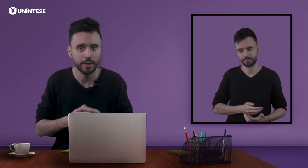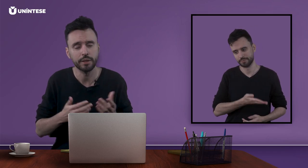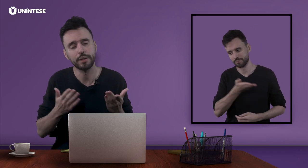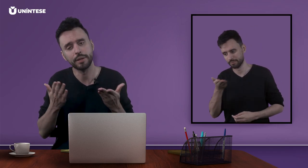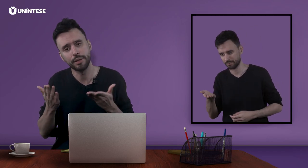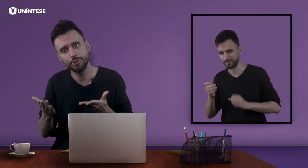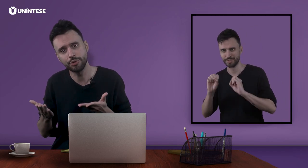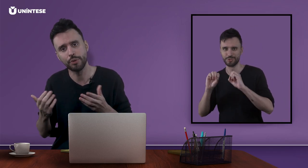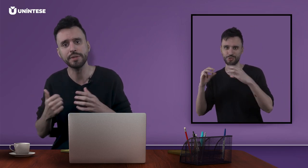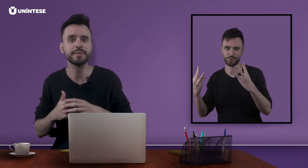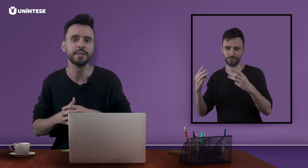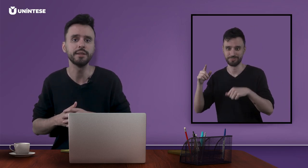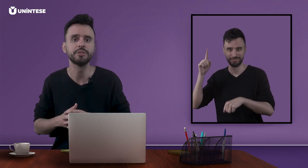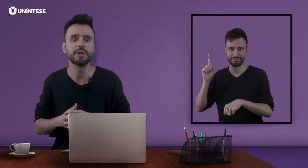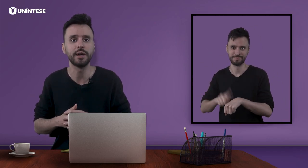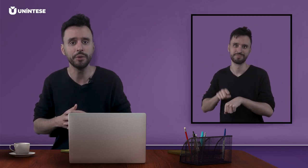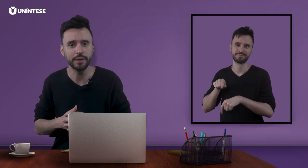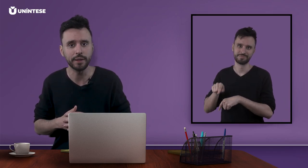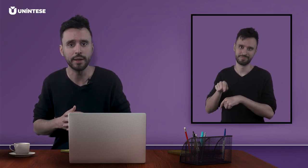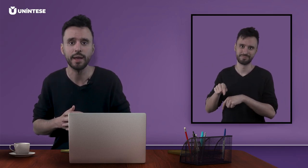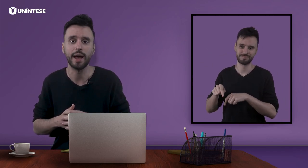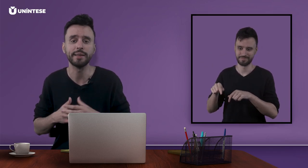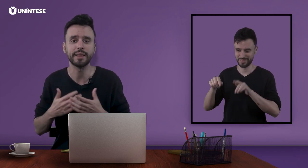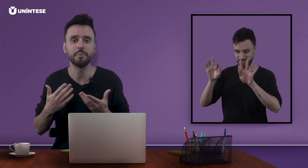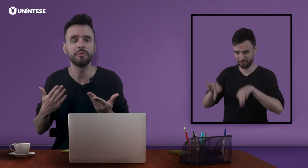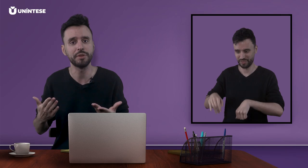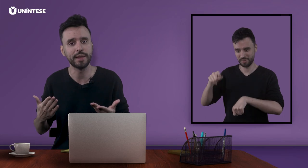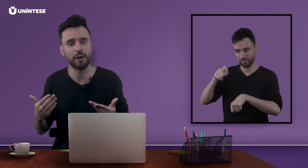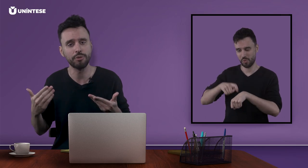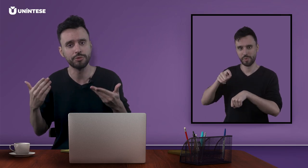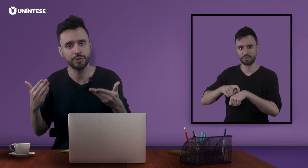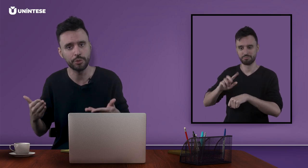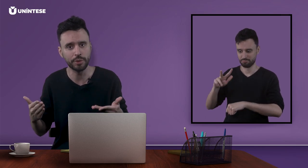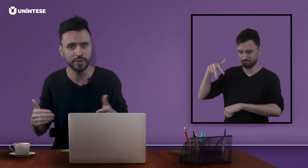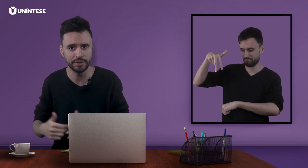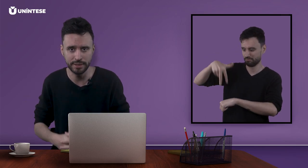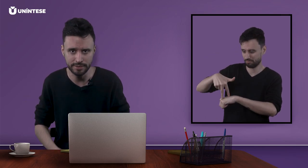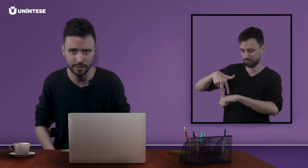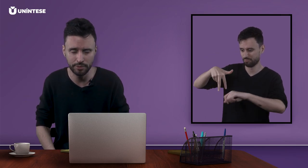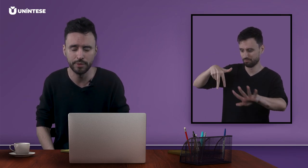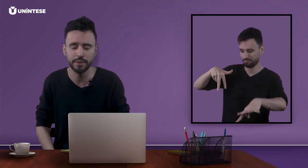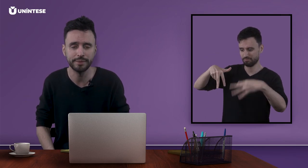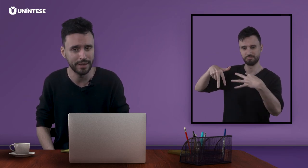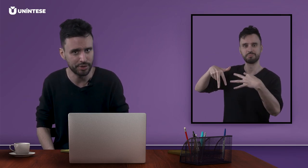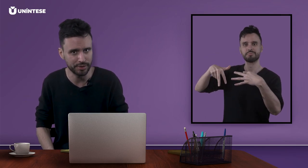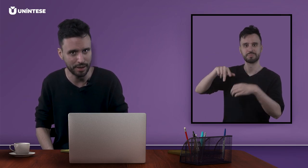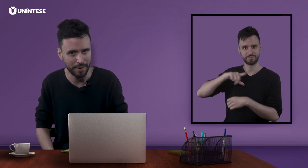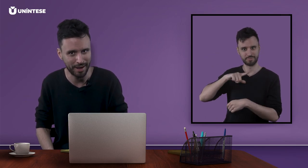E o show em si já é o quê? A etapa final de concretização deste trabalho.